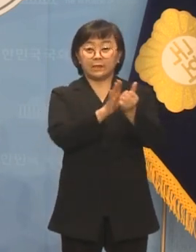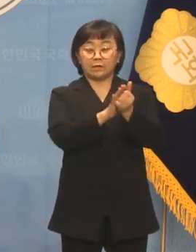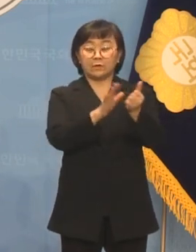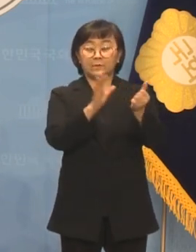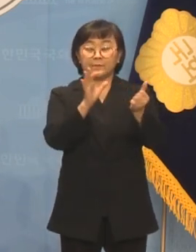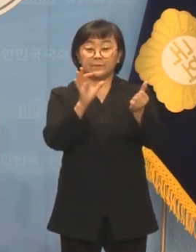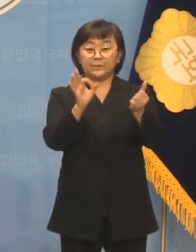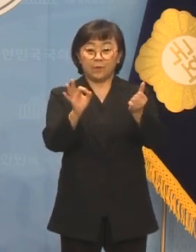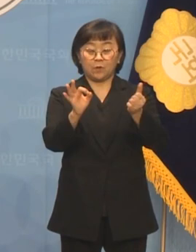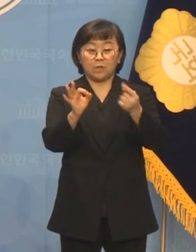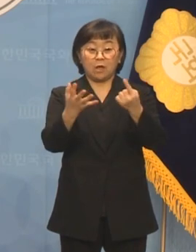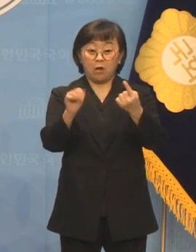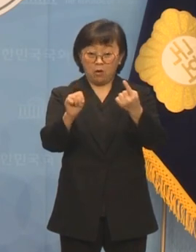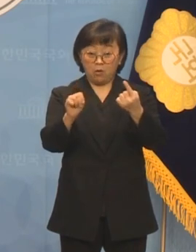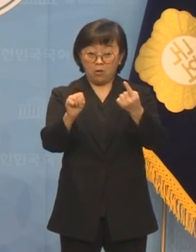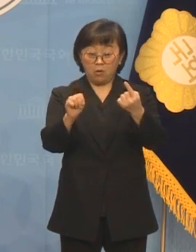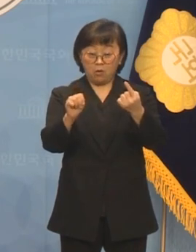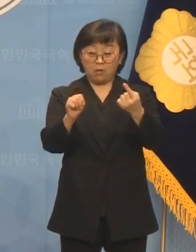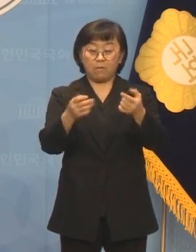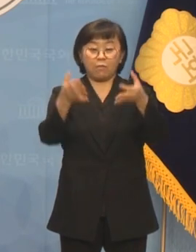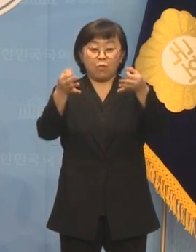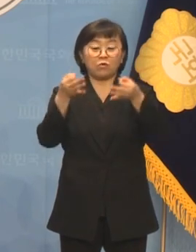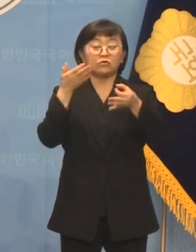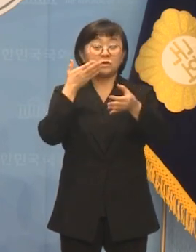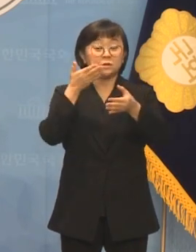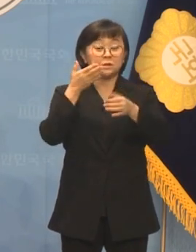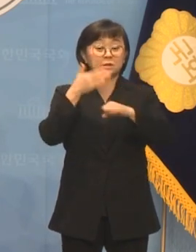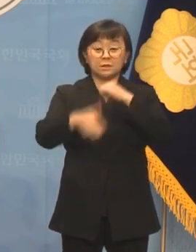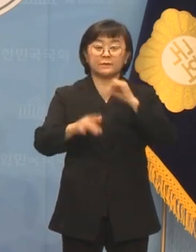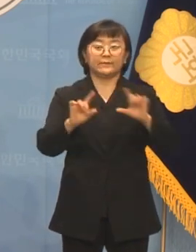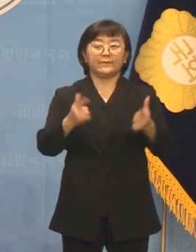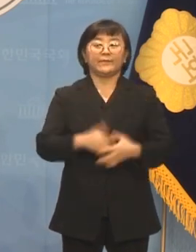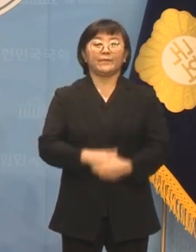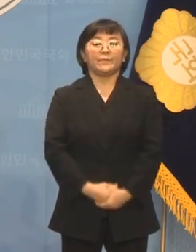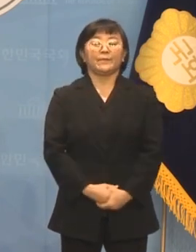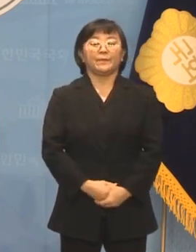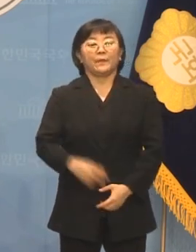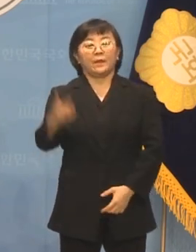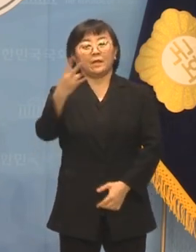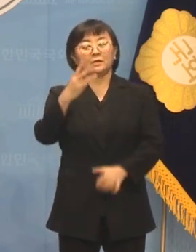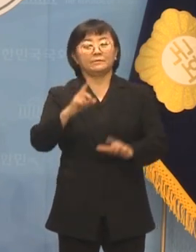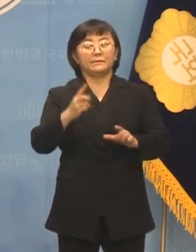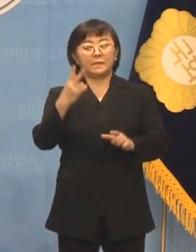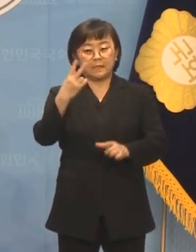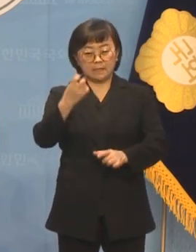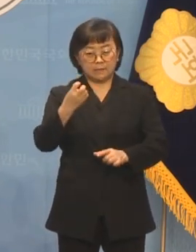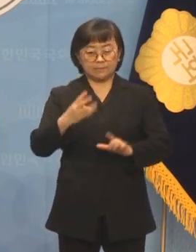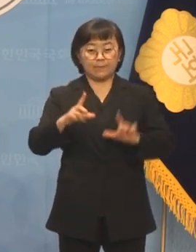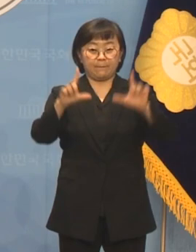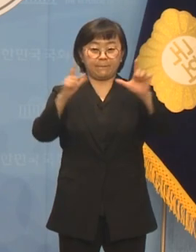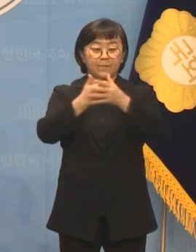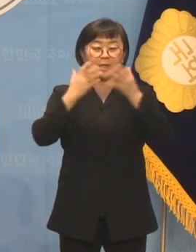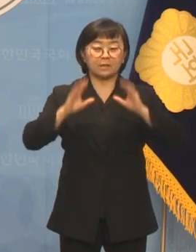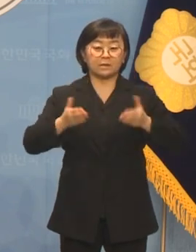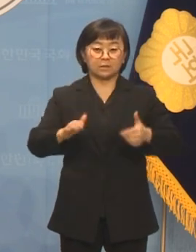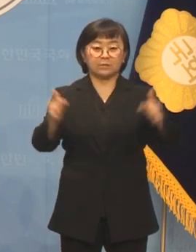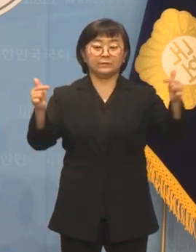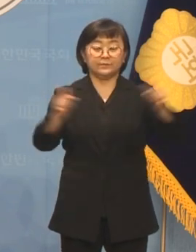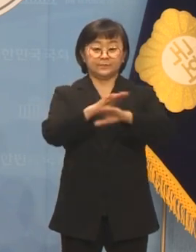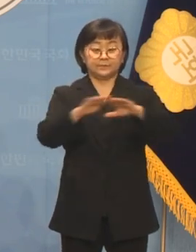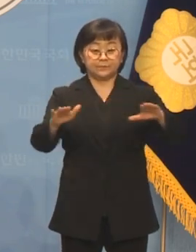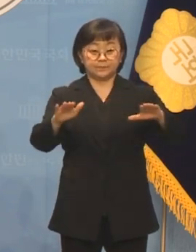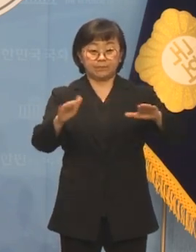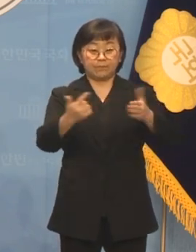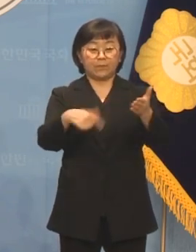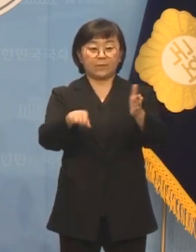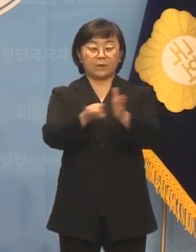불가능한 포퓰리즘 정책이 아닙니다. 2023년 저출산 대응 예산은